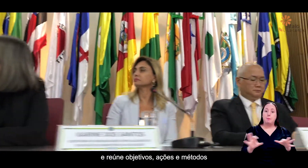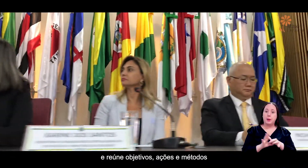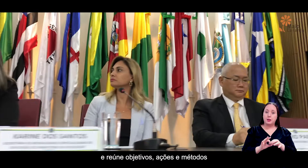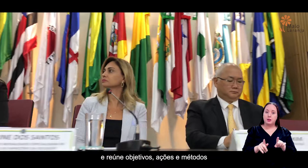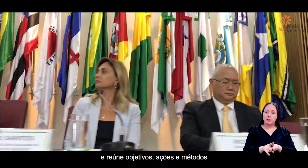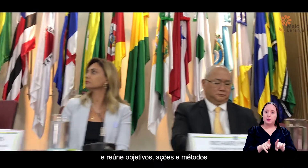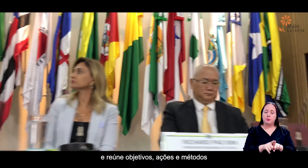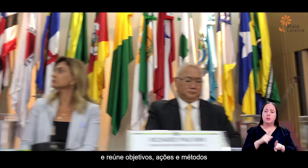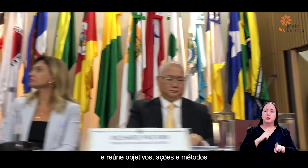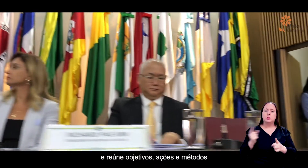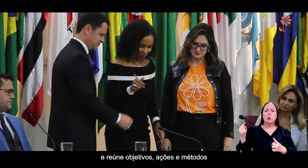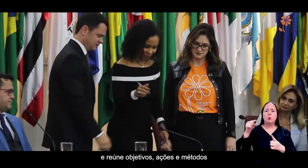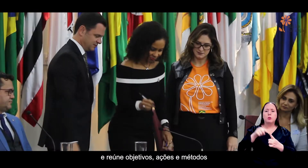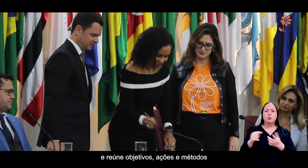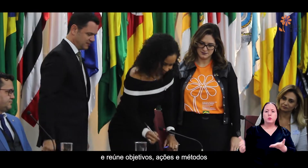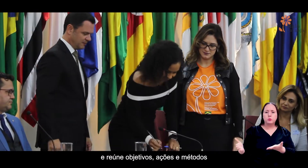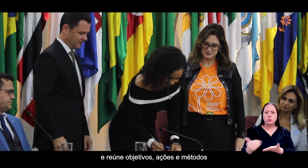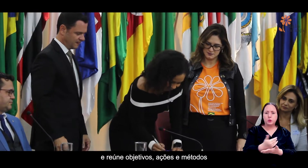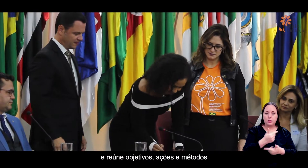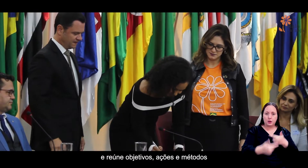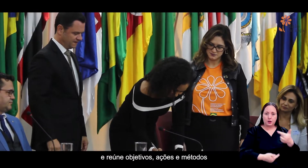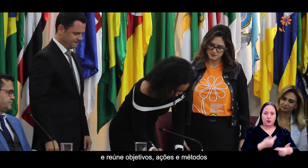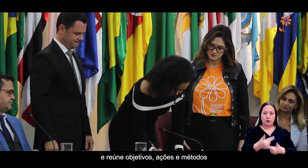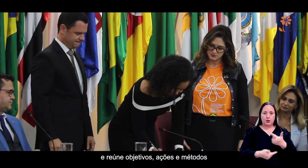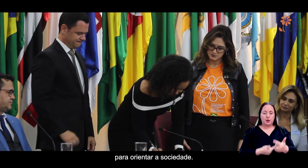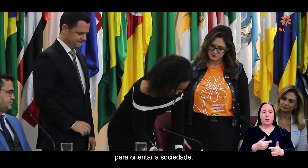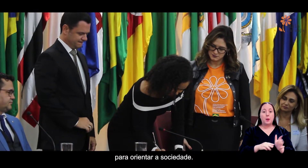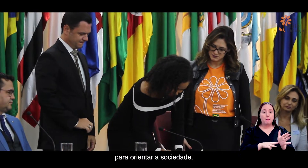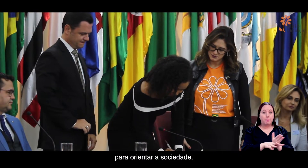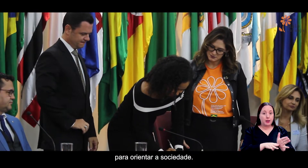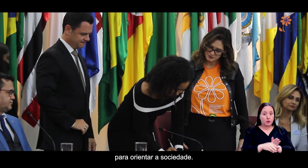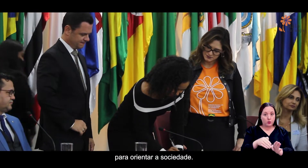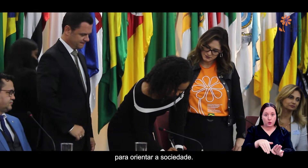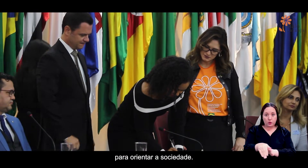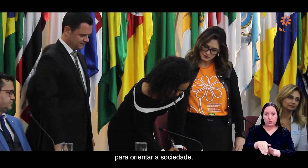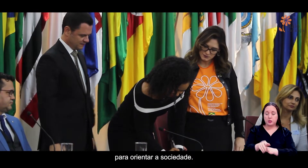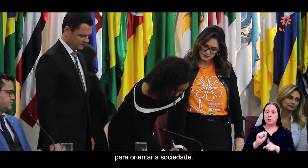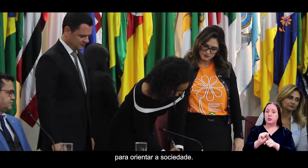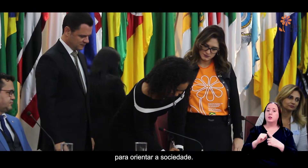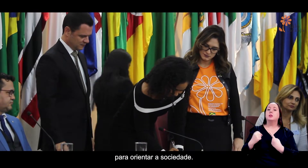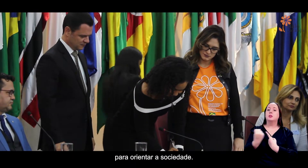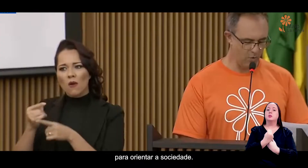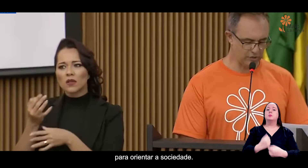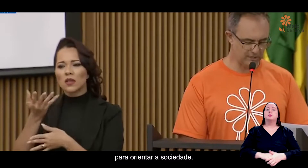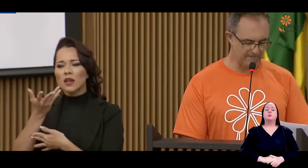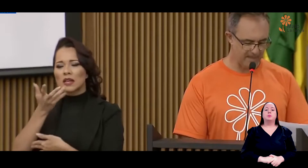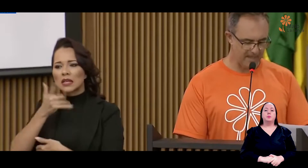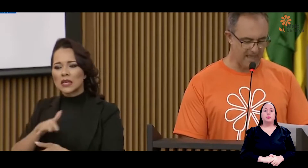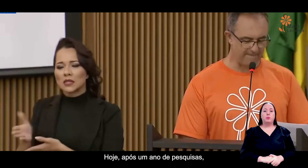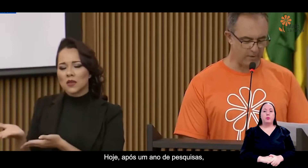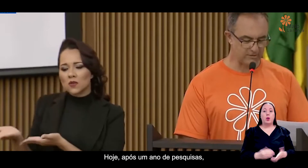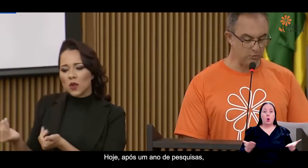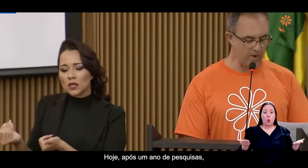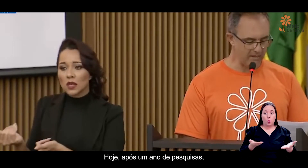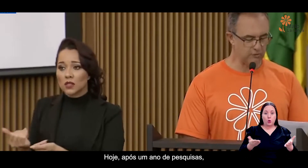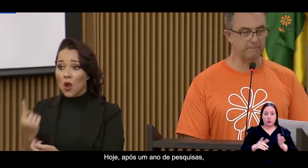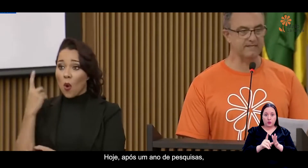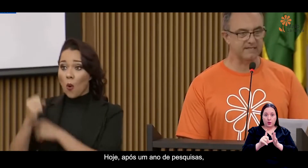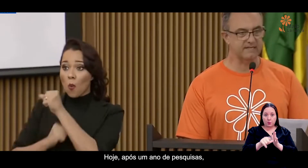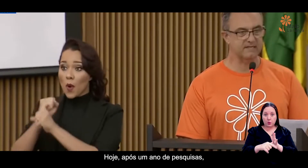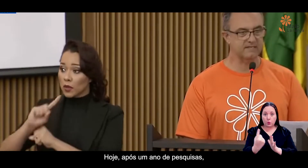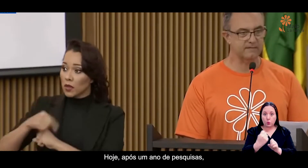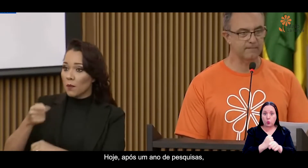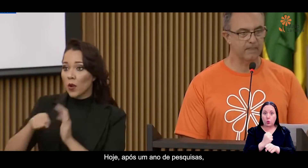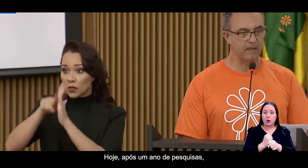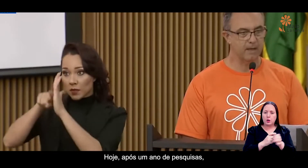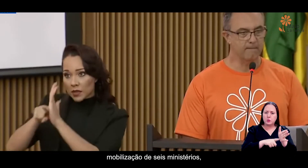e reúne objetivos, ações e métodos para orientar a sociedade. Hoje, após um ano de